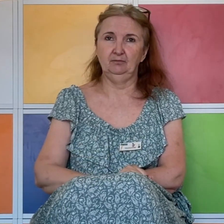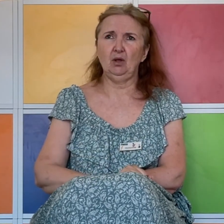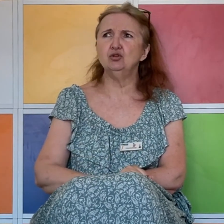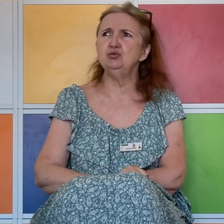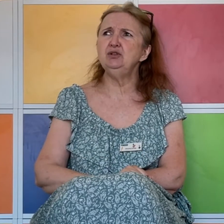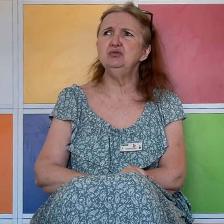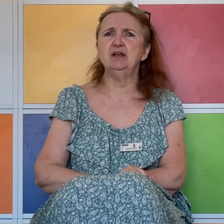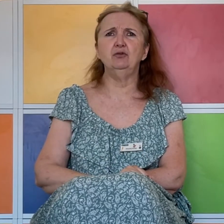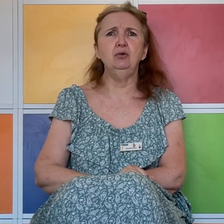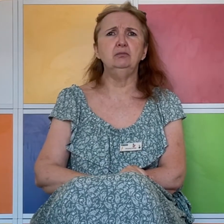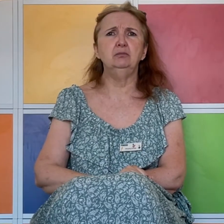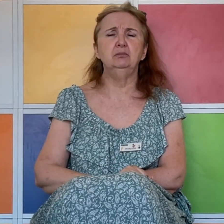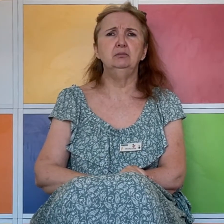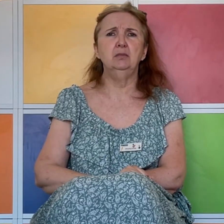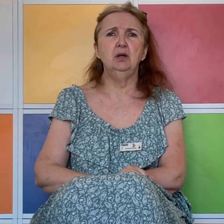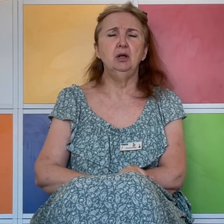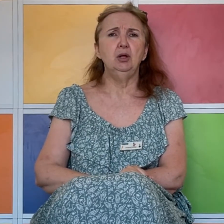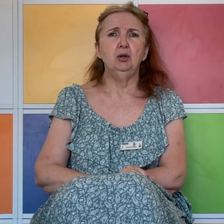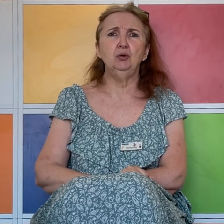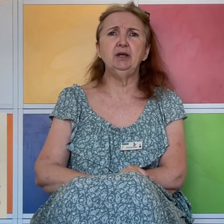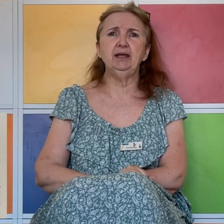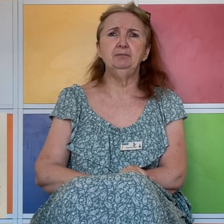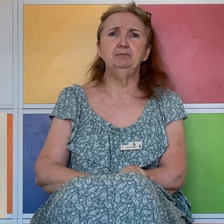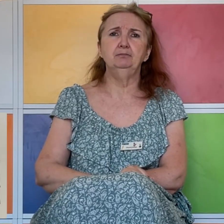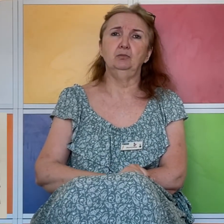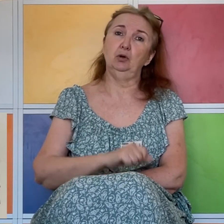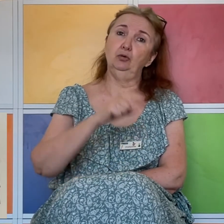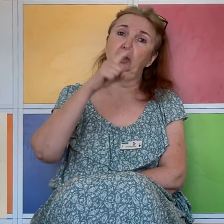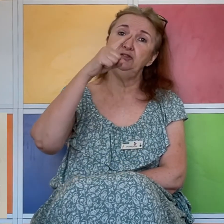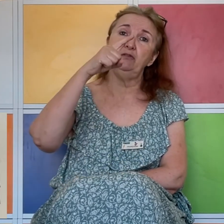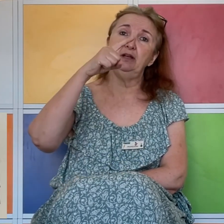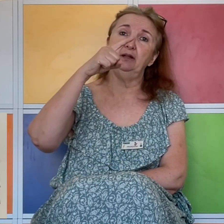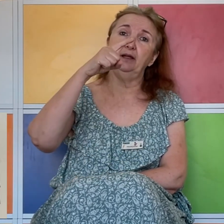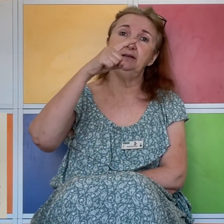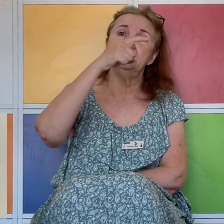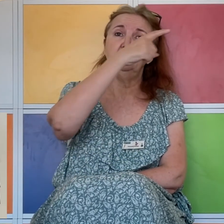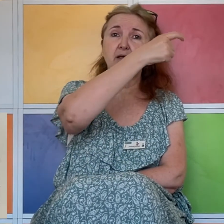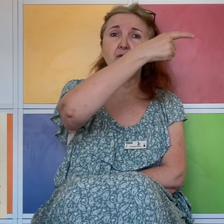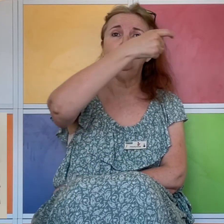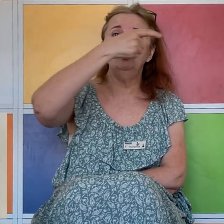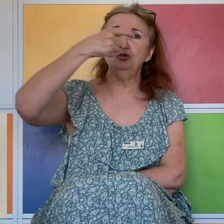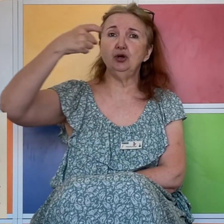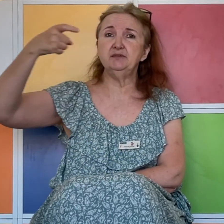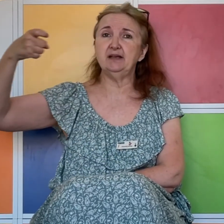Ensuite, nous avons le gris. Le gris, c'est avec l'index. Et on le bouge comme ça.